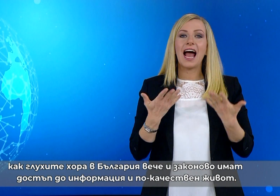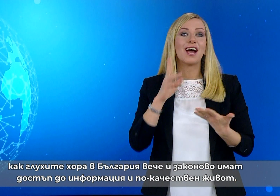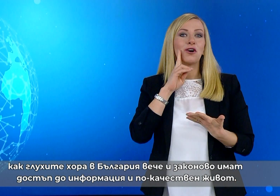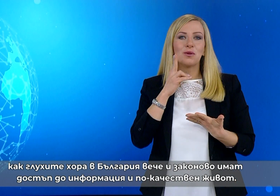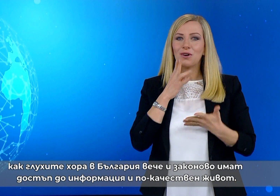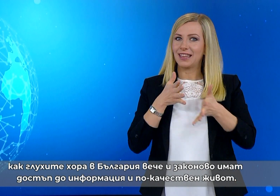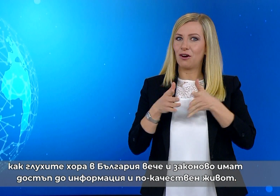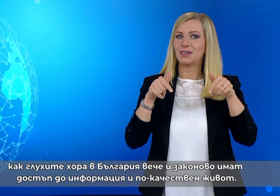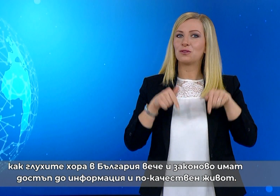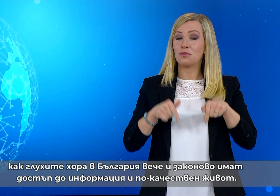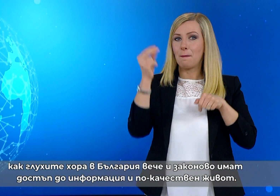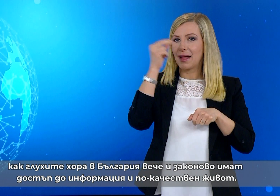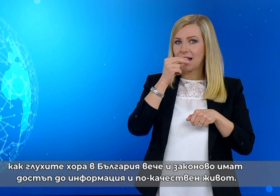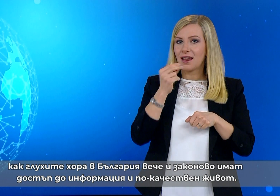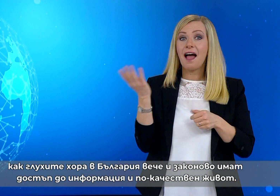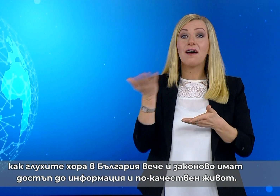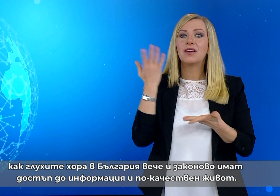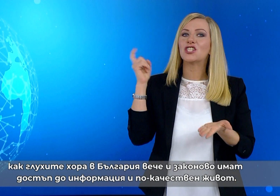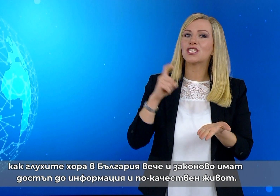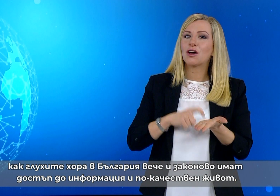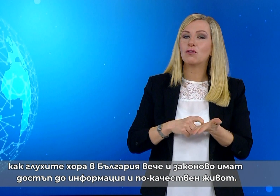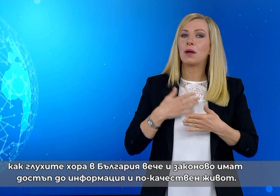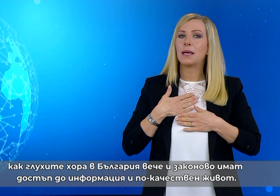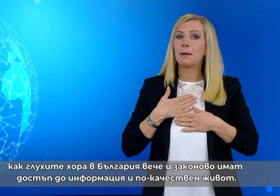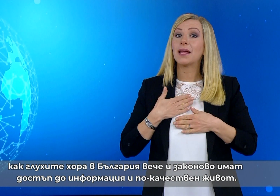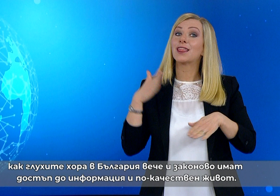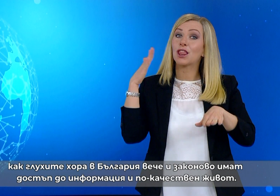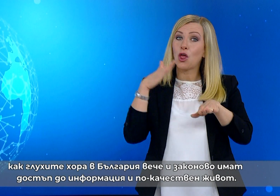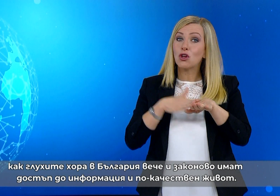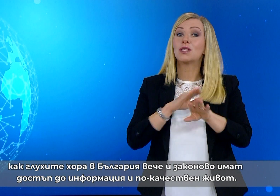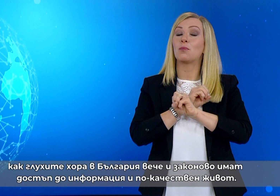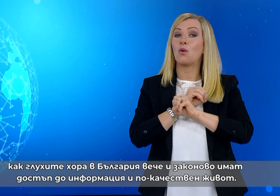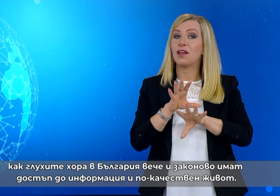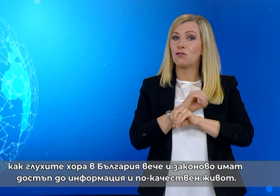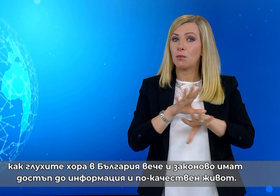България вече и законово имат пълноправен достъп до информация и по-качествен живот.